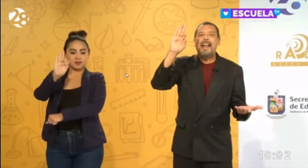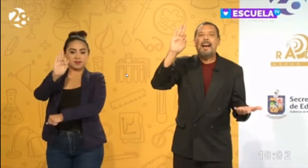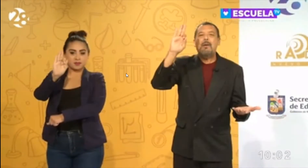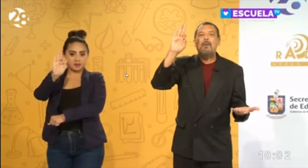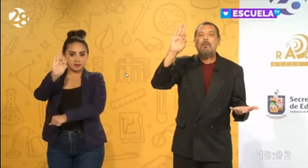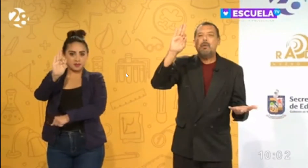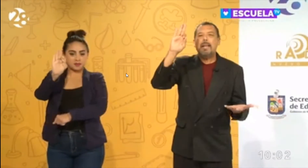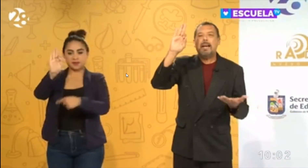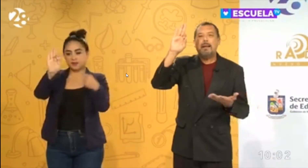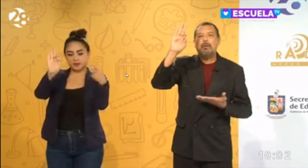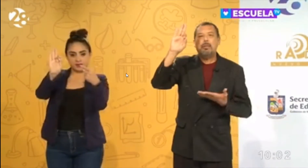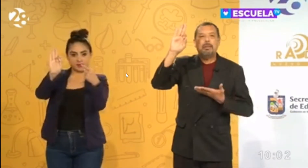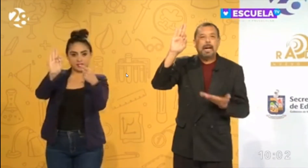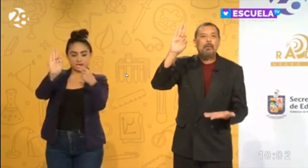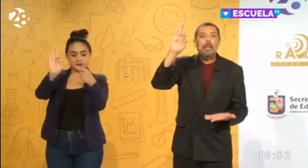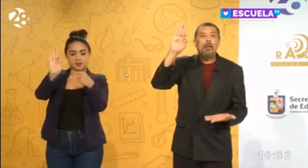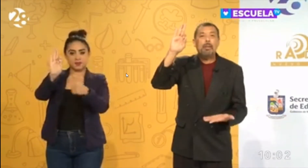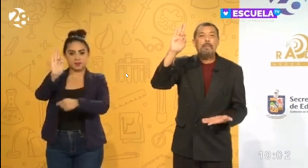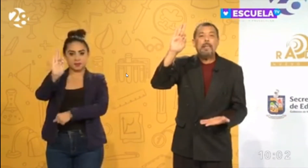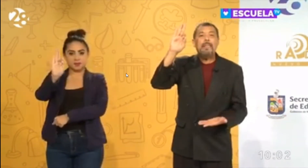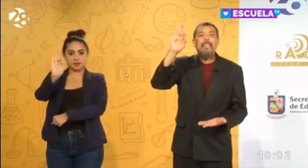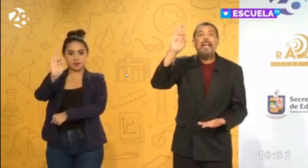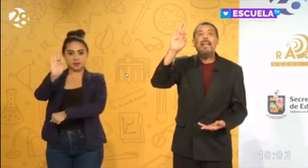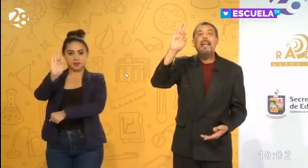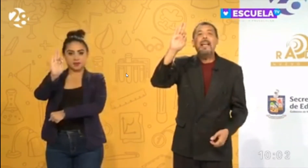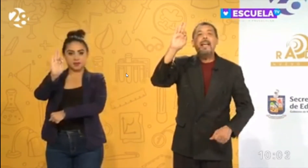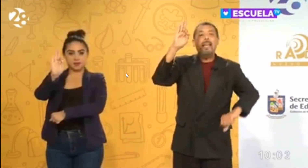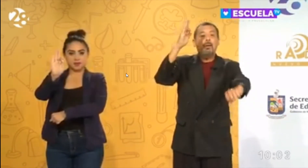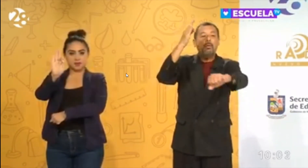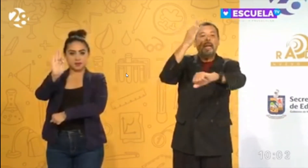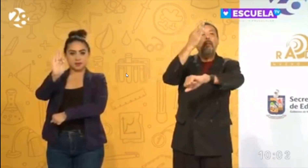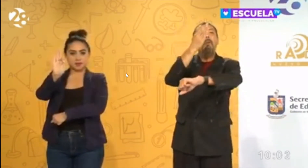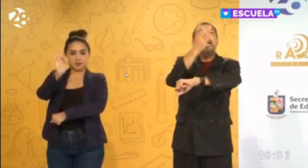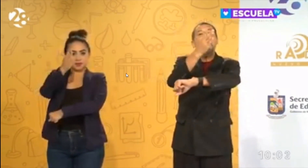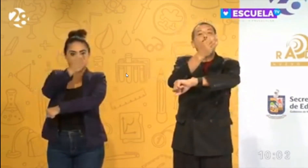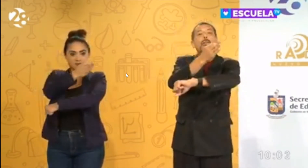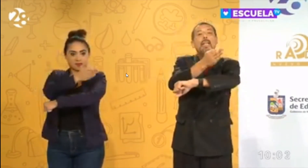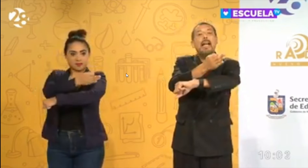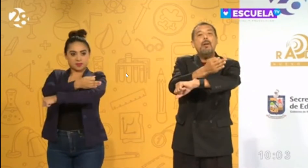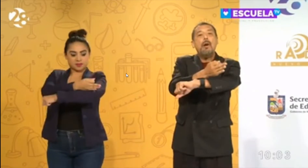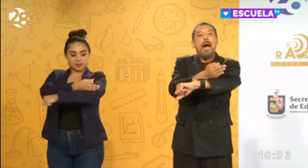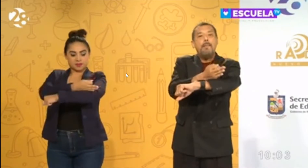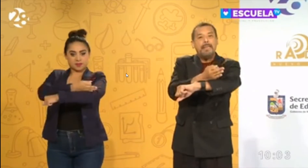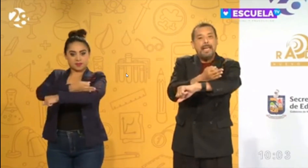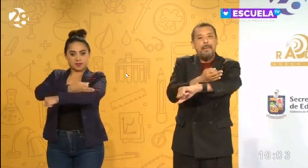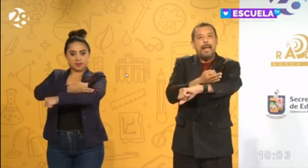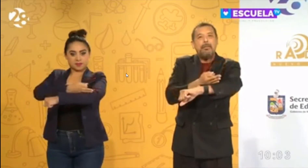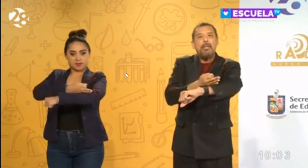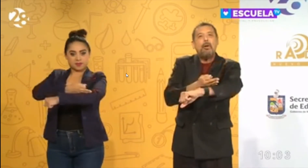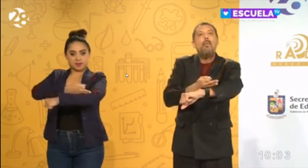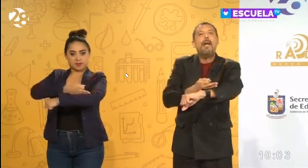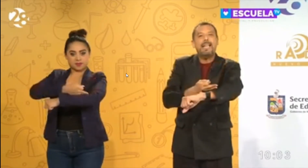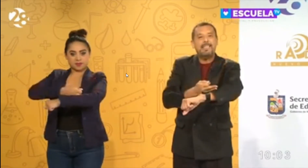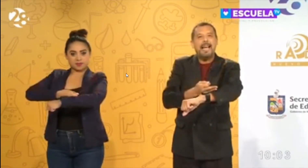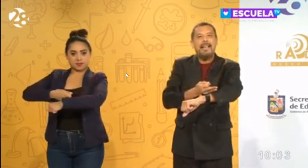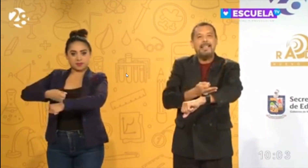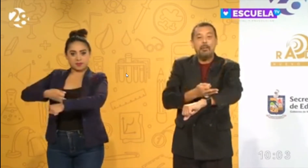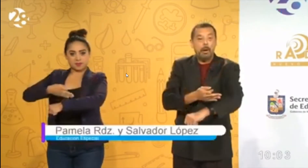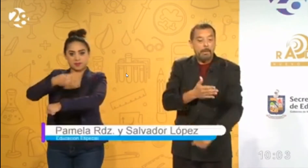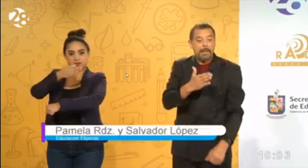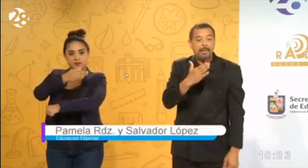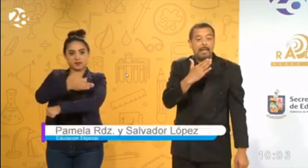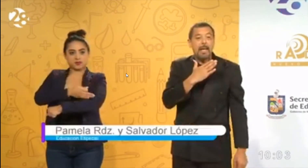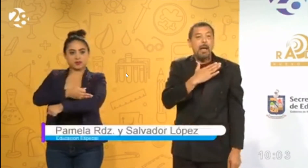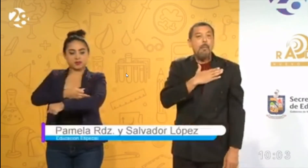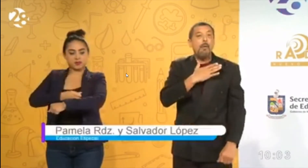la cruz con la que los católicos se persignan y cruzando el brazo contrario, a mitad del brazo digo buenas tardes.